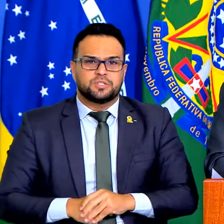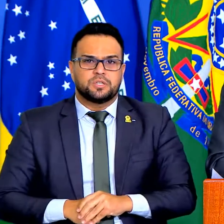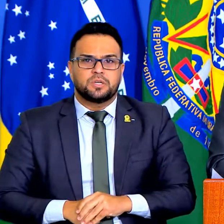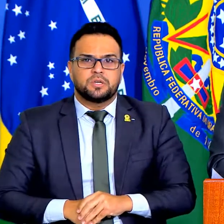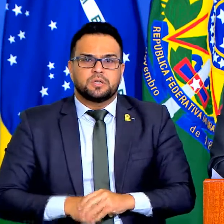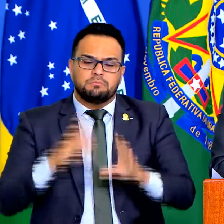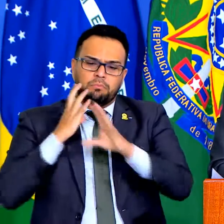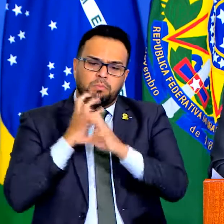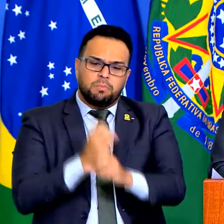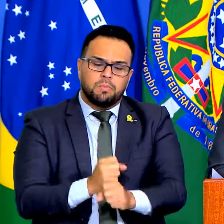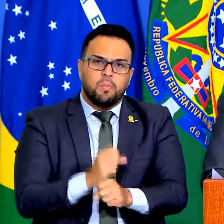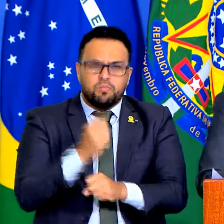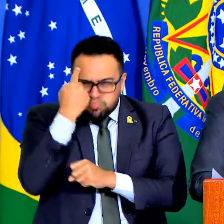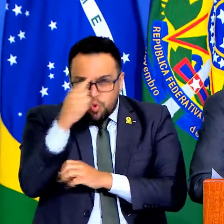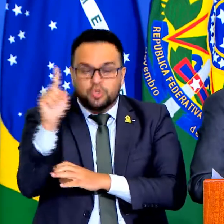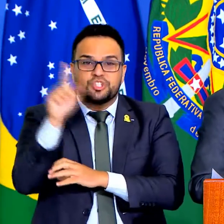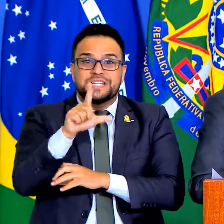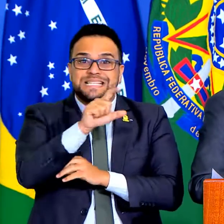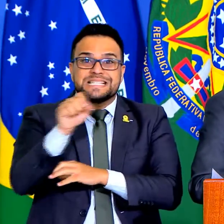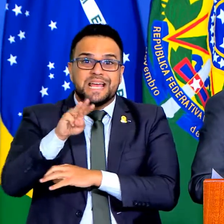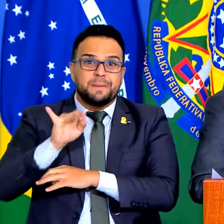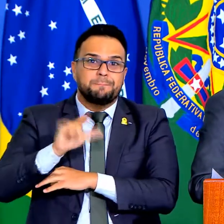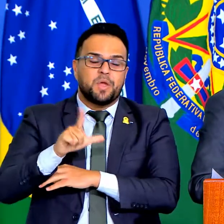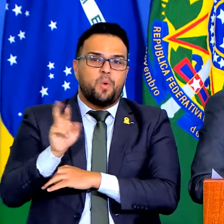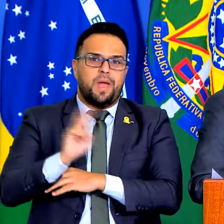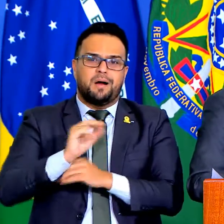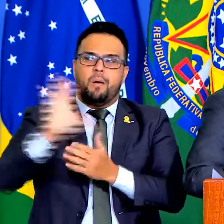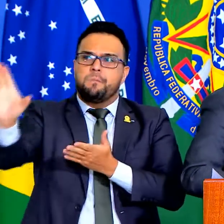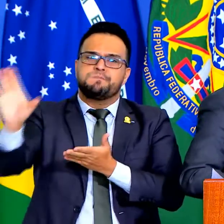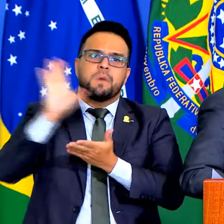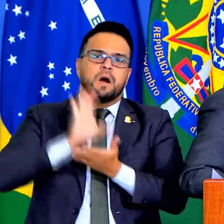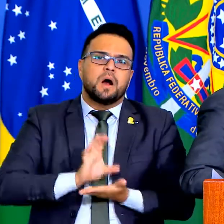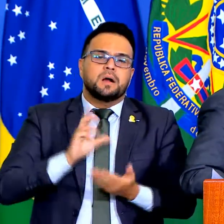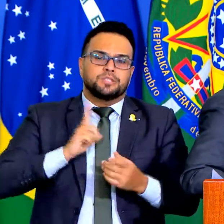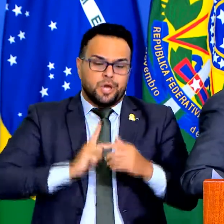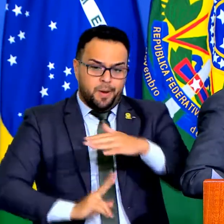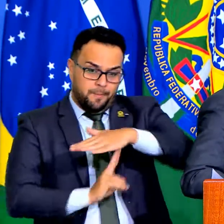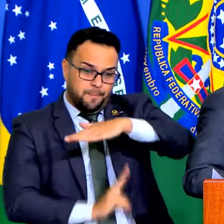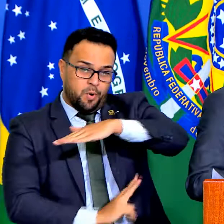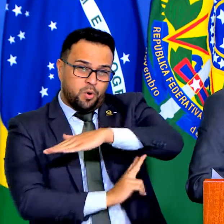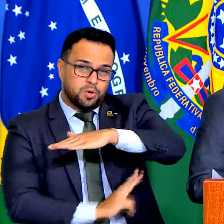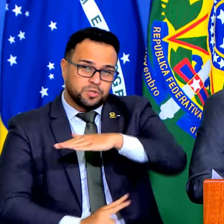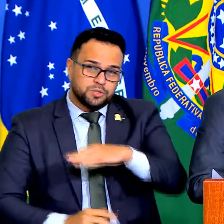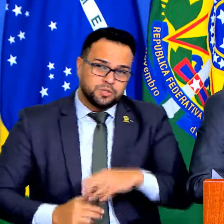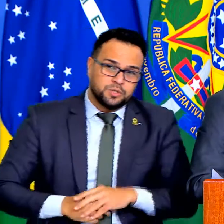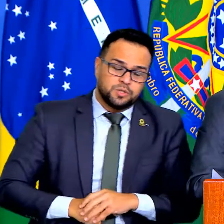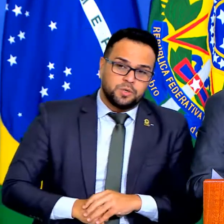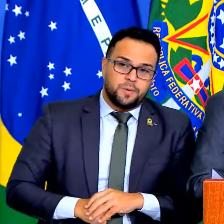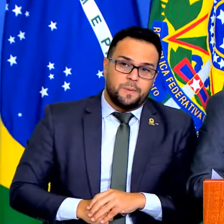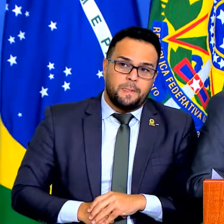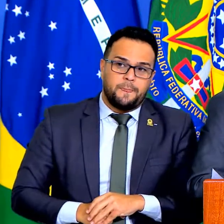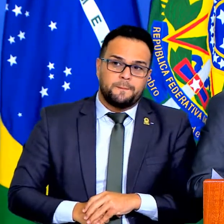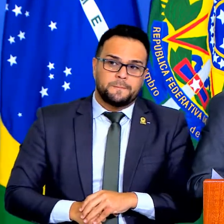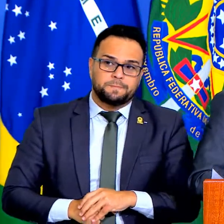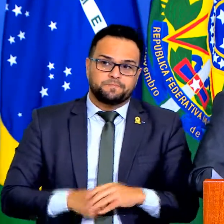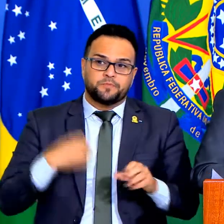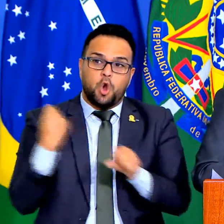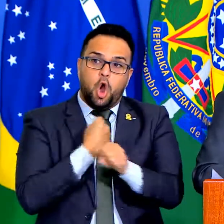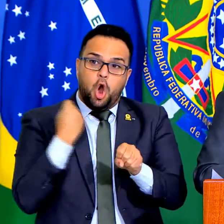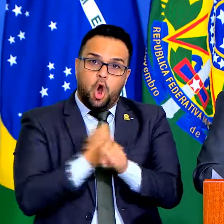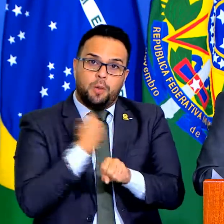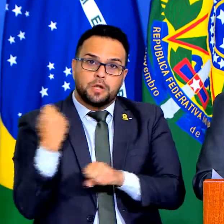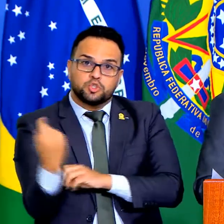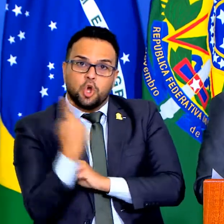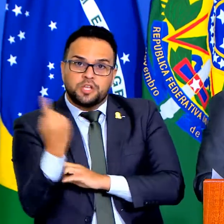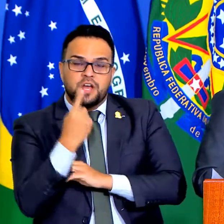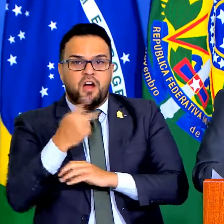100 mil reais por dia para a balsa, pegamos uma ponte em andamento, não é obra nossa, eu não vou bater no peito, é